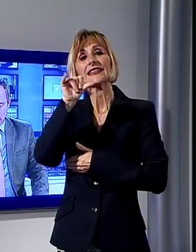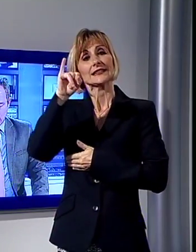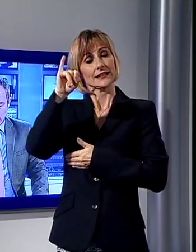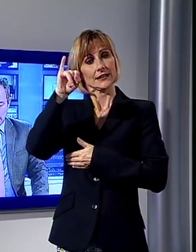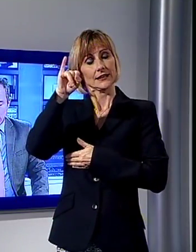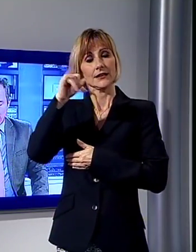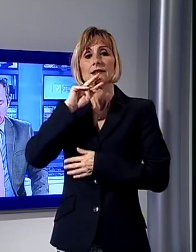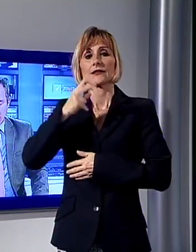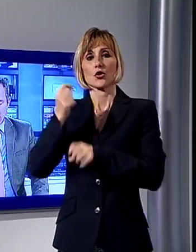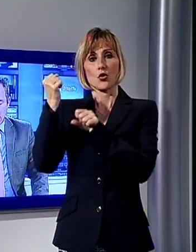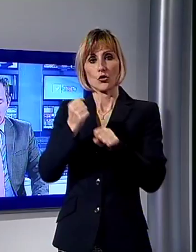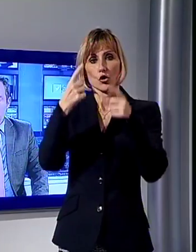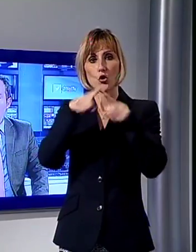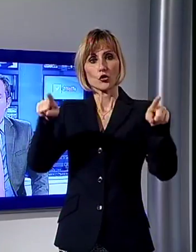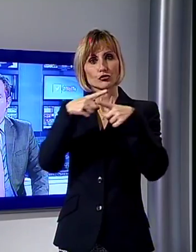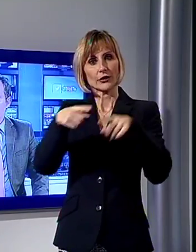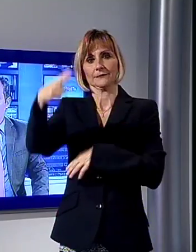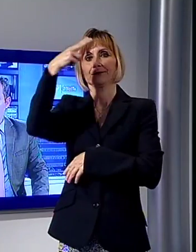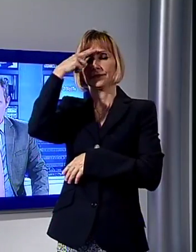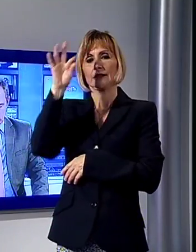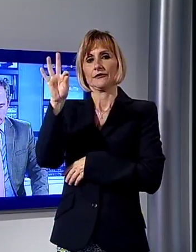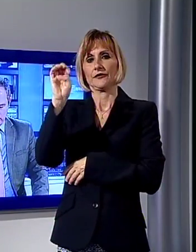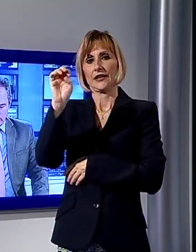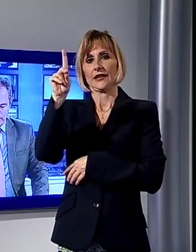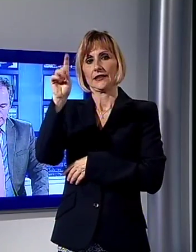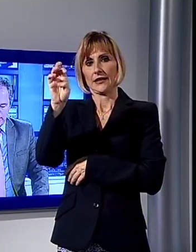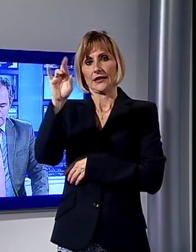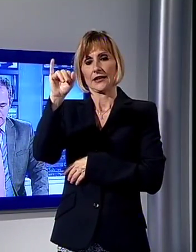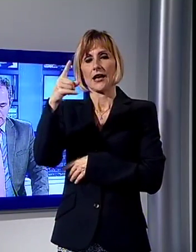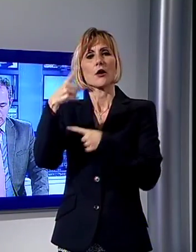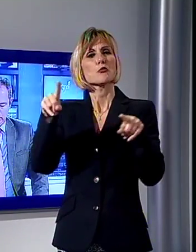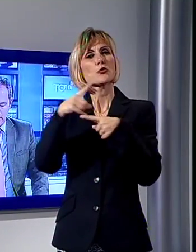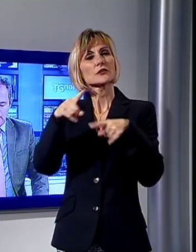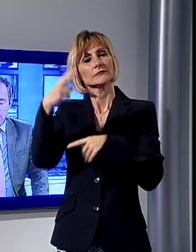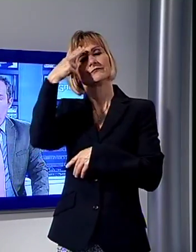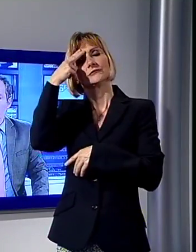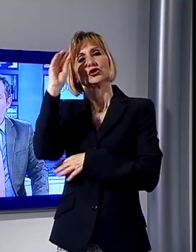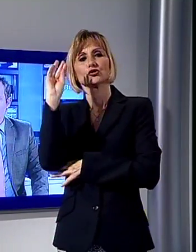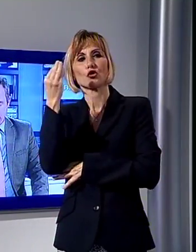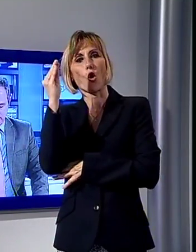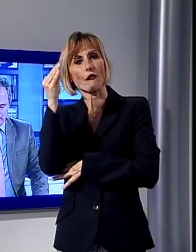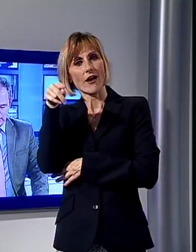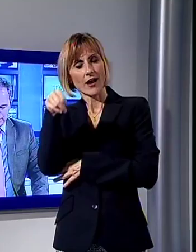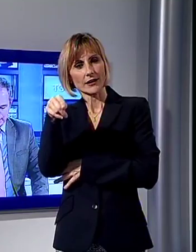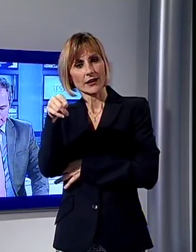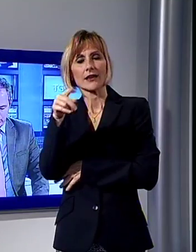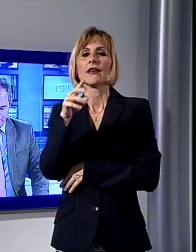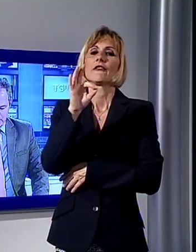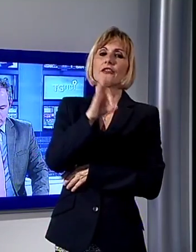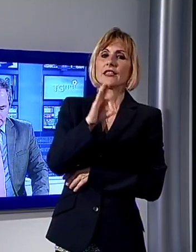del concerto per Federica, una serata di musica organizzata per ricordare la giovane Federica del Carlo. Quest